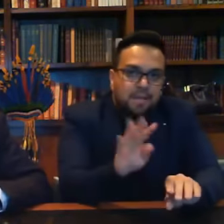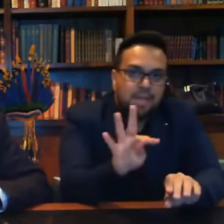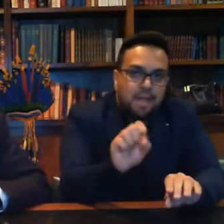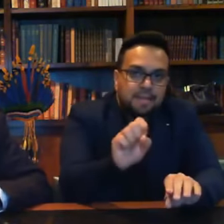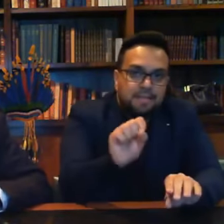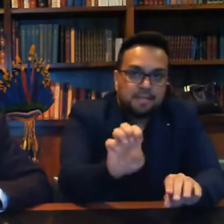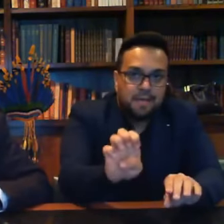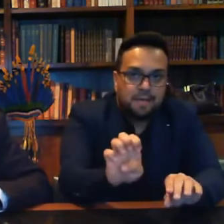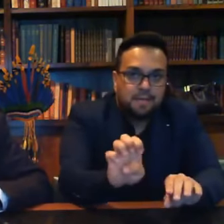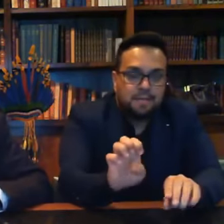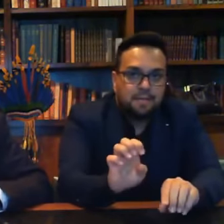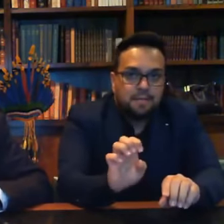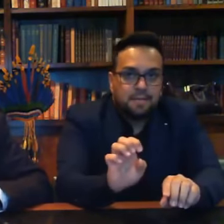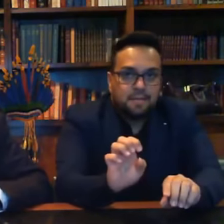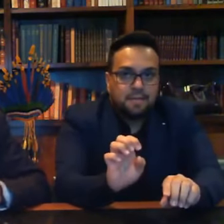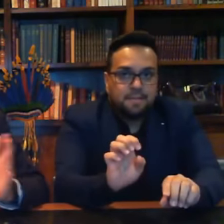TSE,